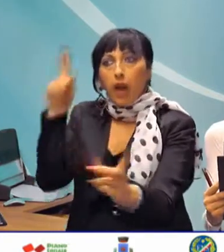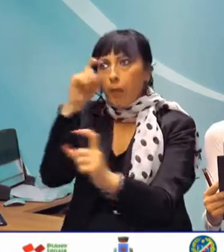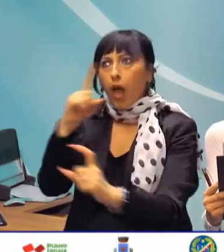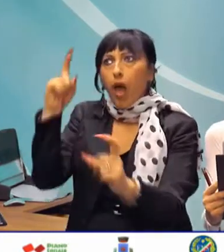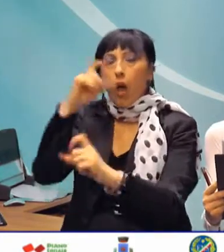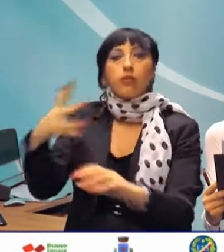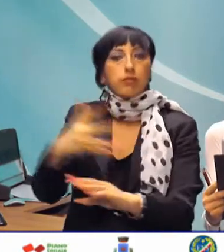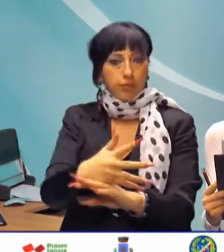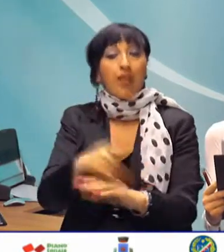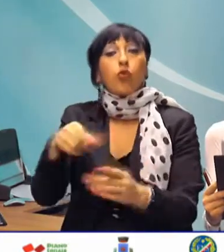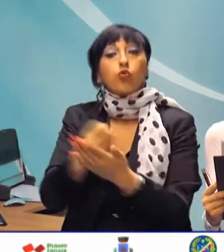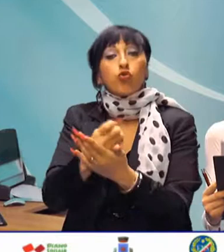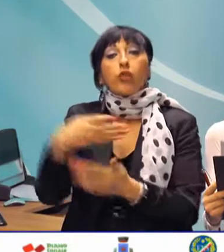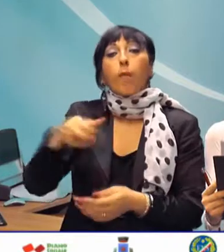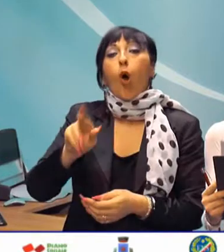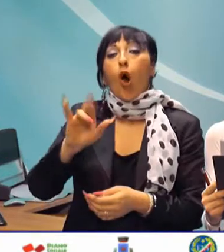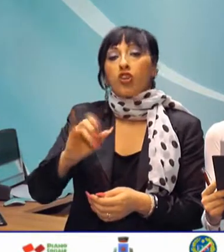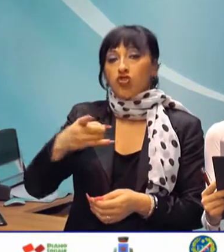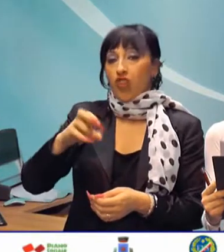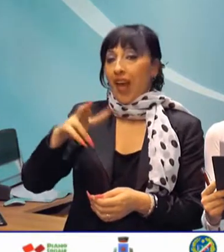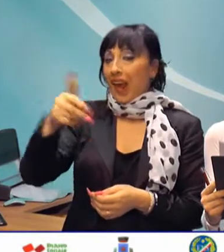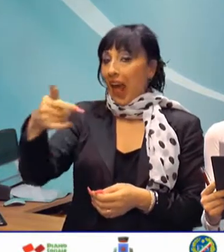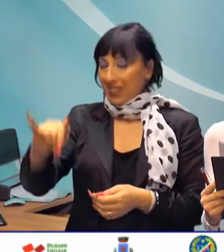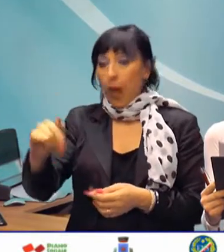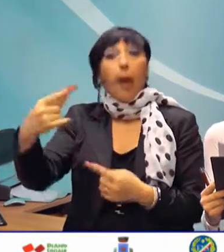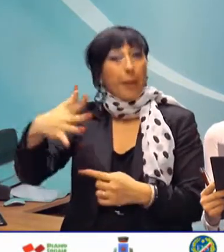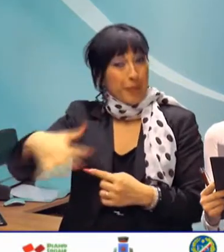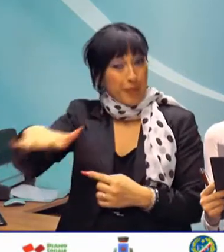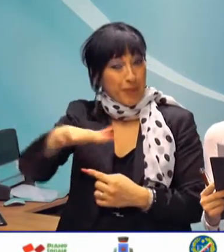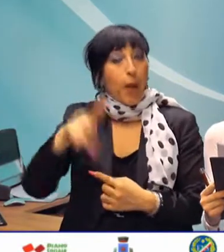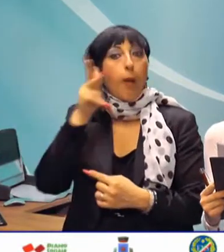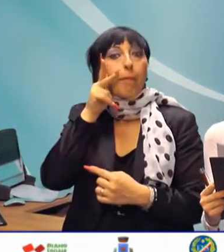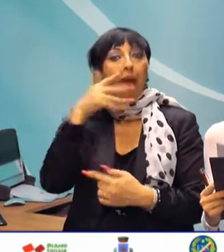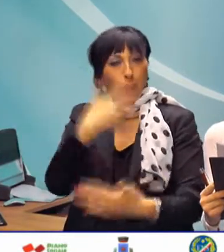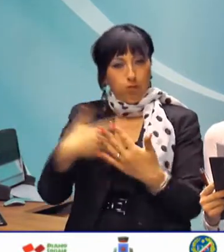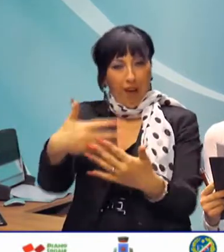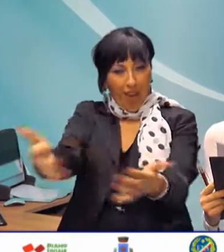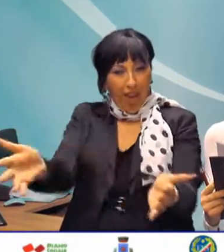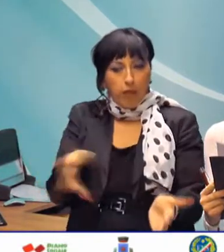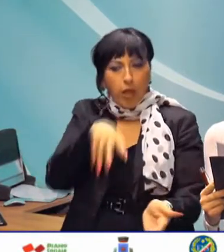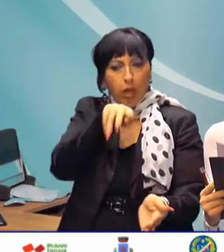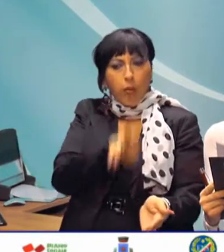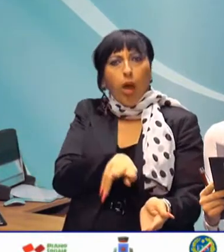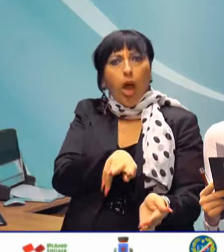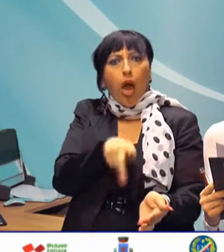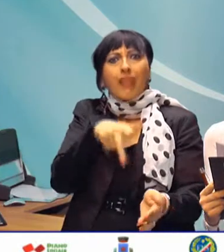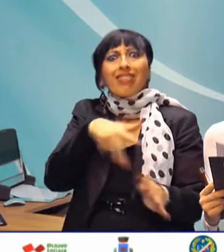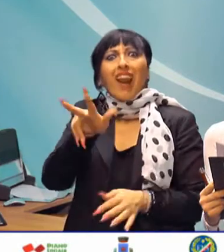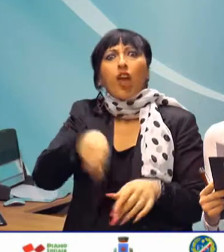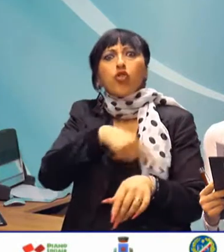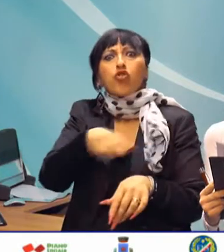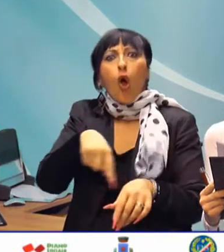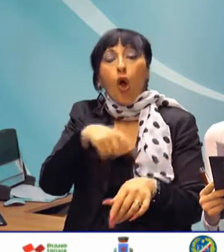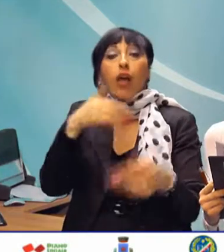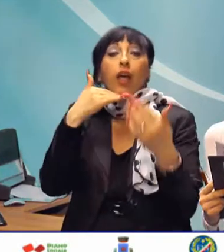Il parroco di Morigerati è rimasto intrappolato per oltre 13 ore nella sua vasca da bagno ed è stato salvato